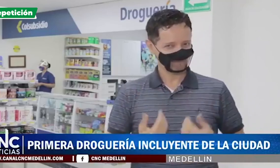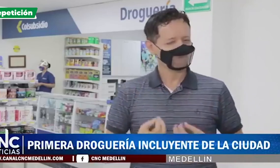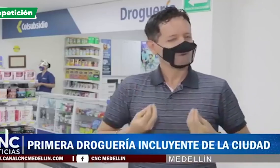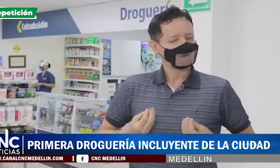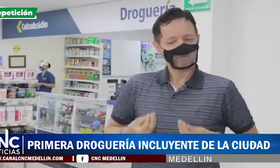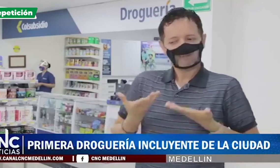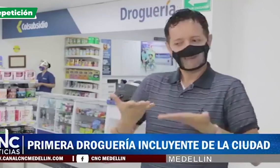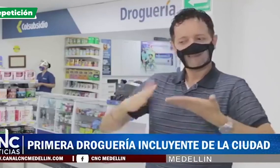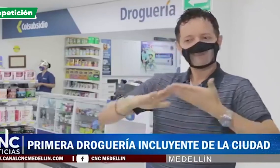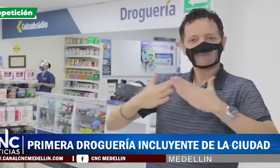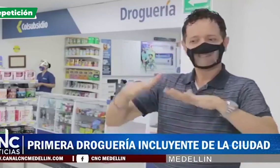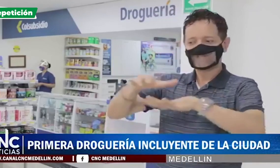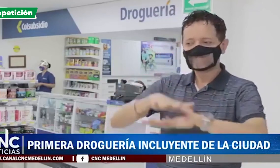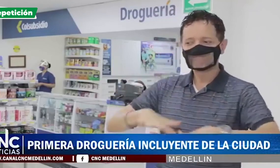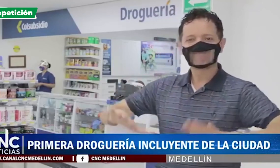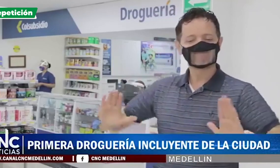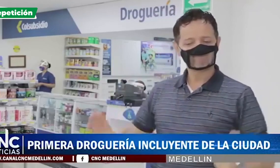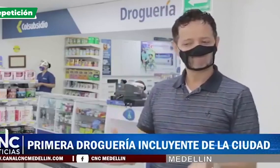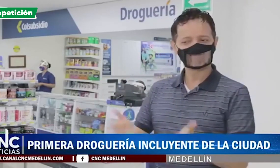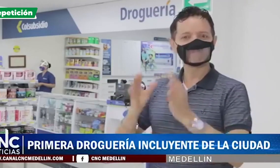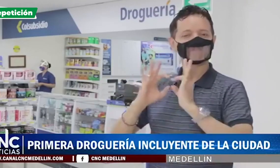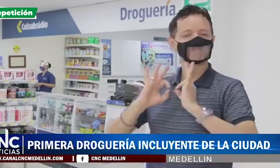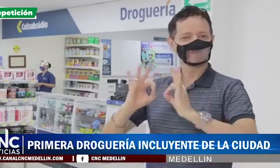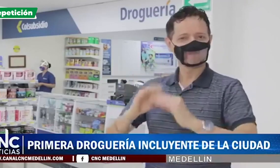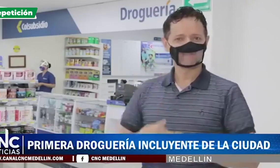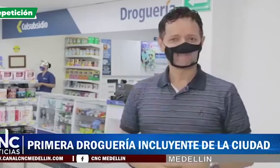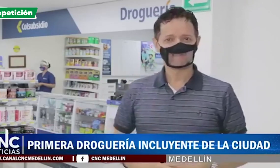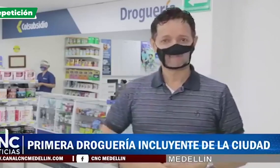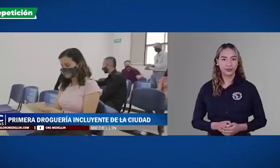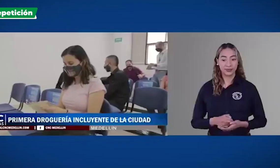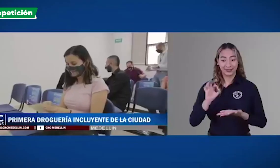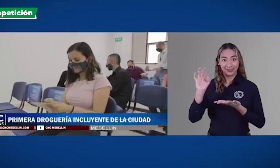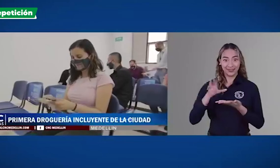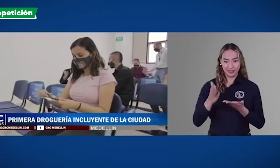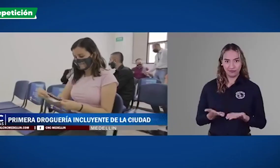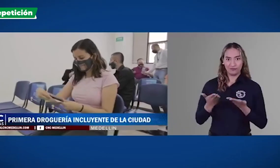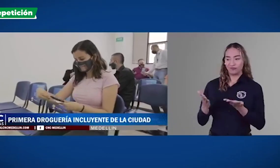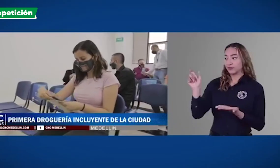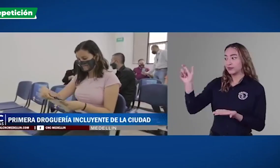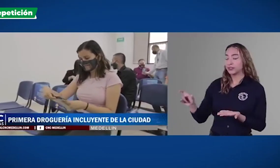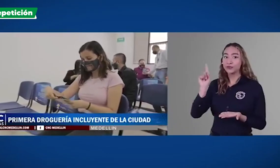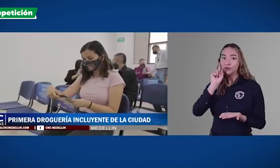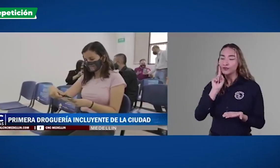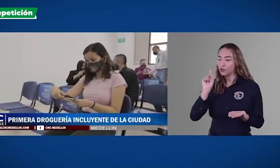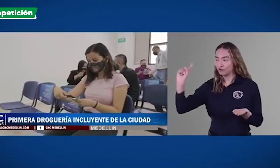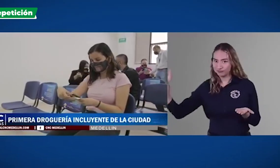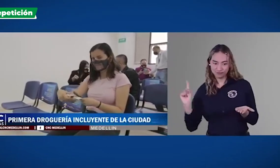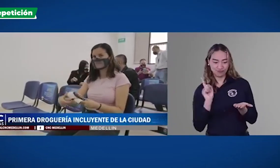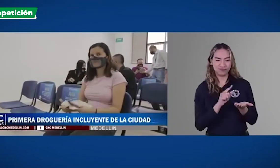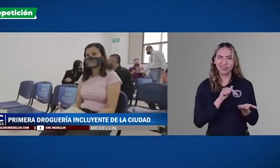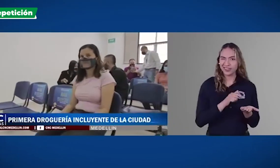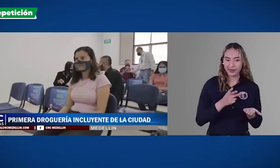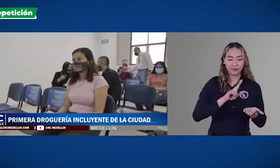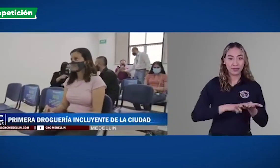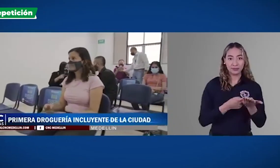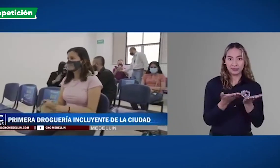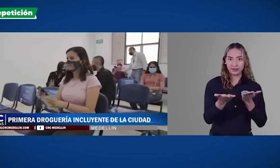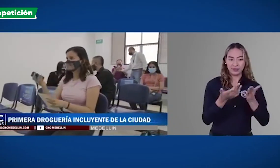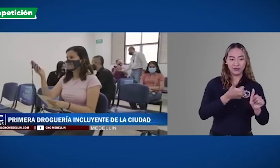están preparados para brindar un servicio de calidad a la comunidad. Este servicio se encuentra alineado con el aplicativo Servir,